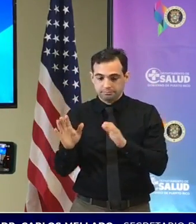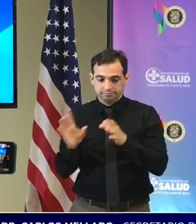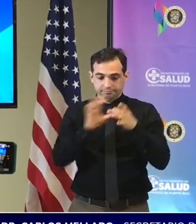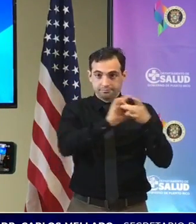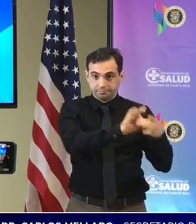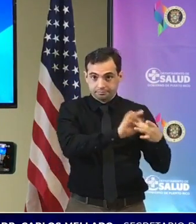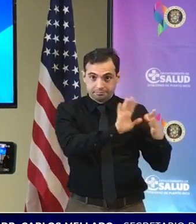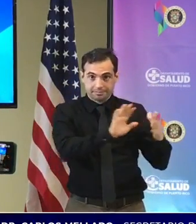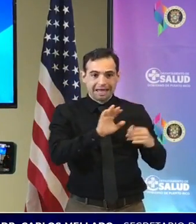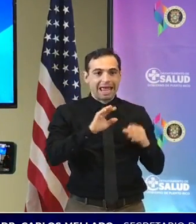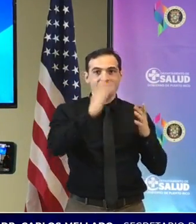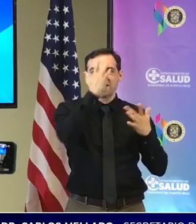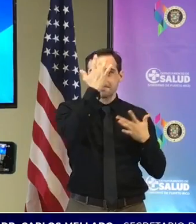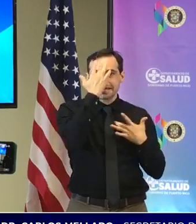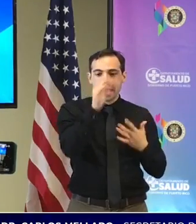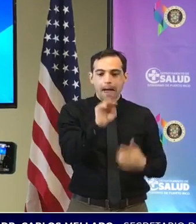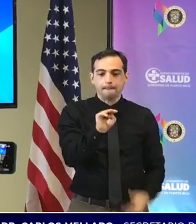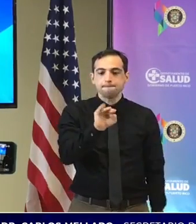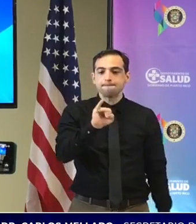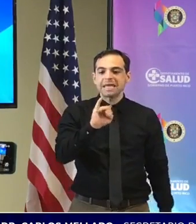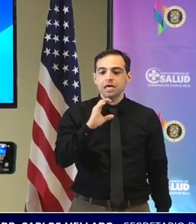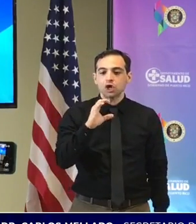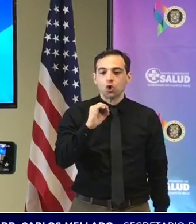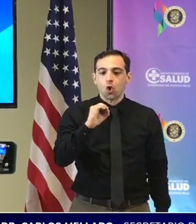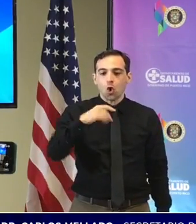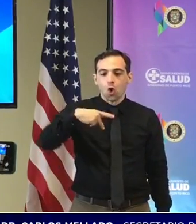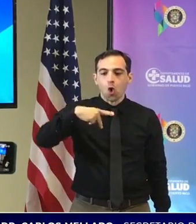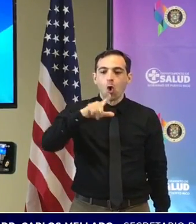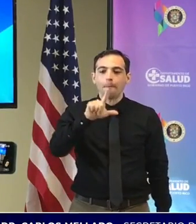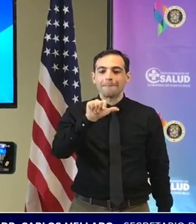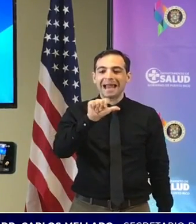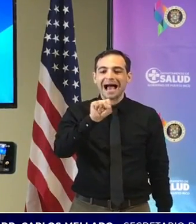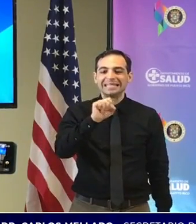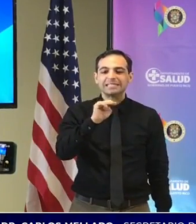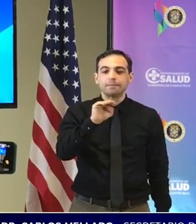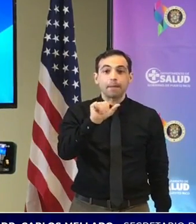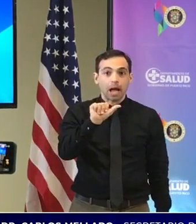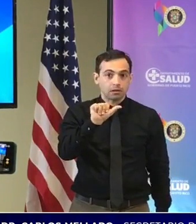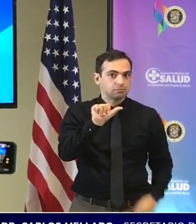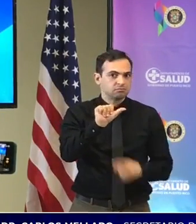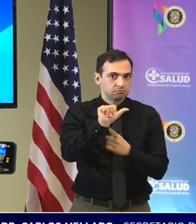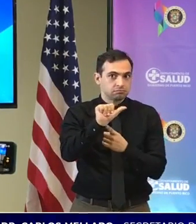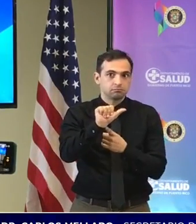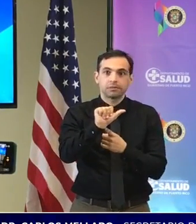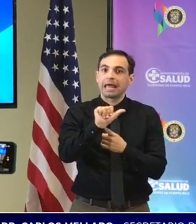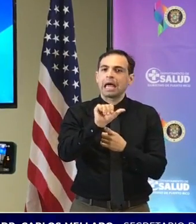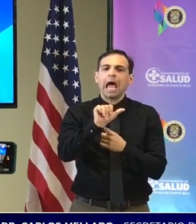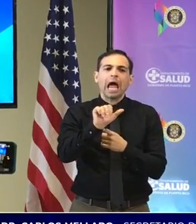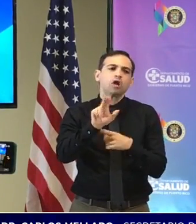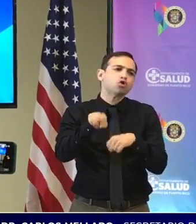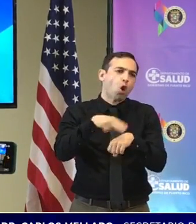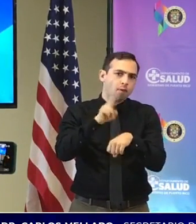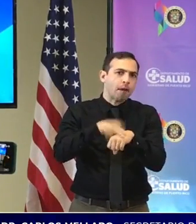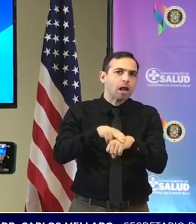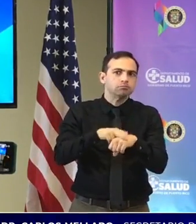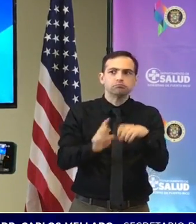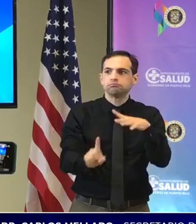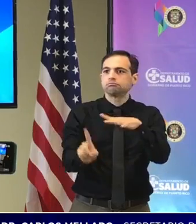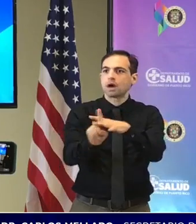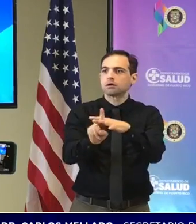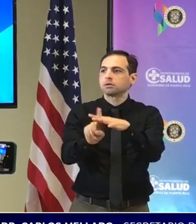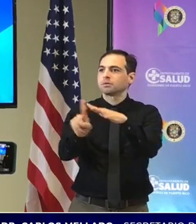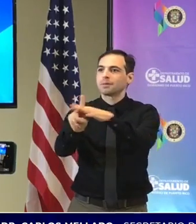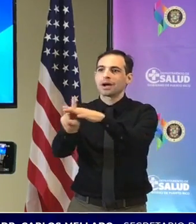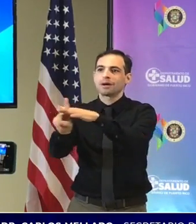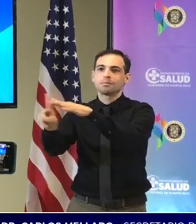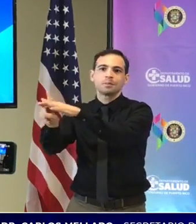el micoplasma pues también ha sido en estas épocas es bastante común y obviamente pues si